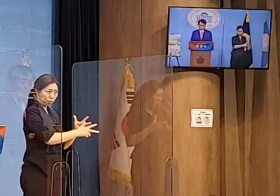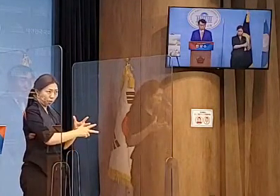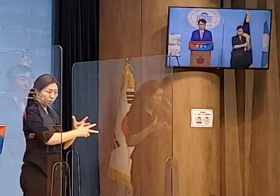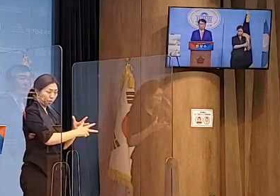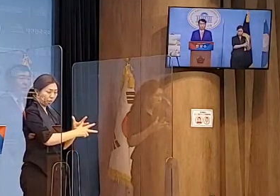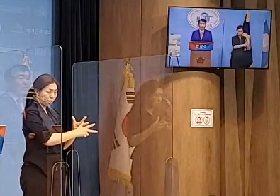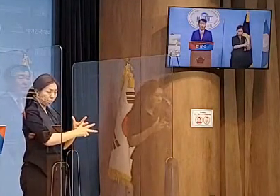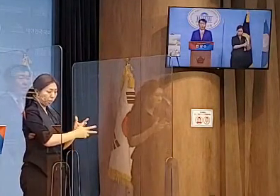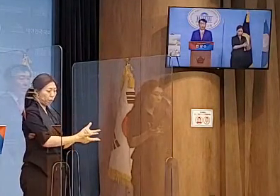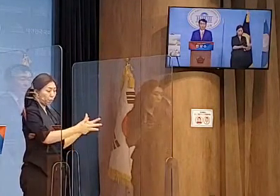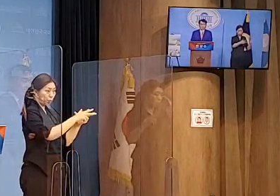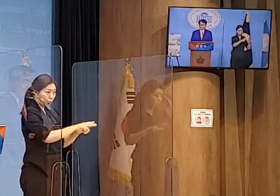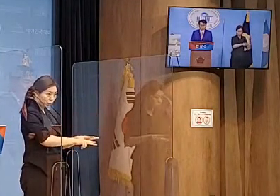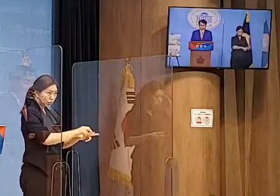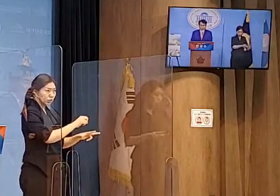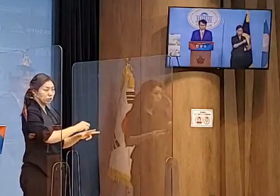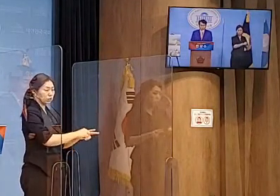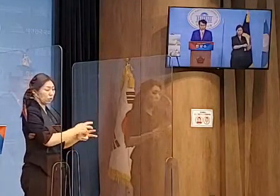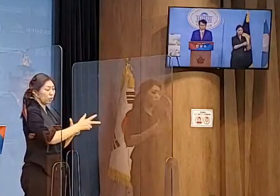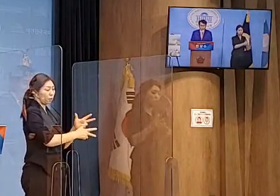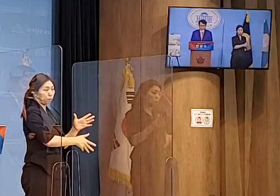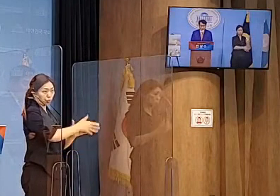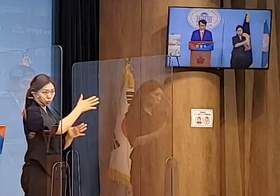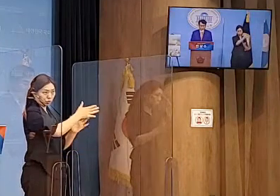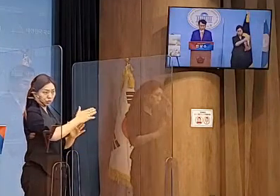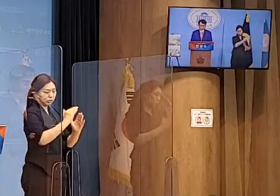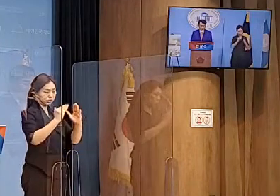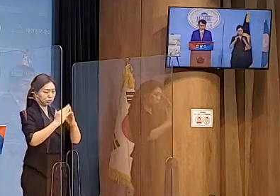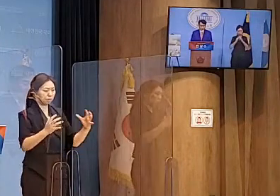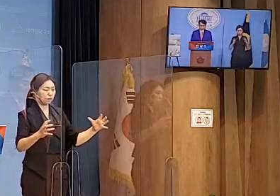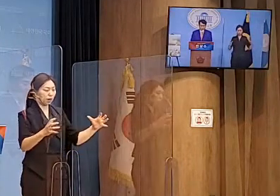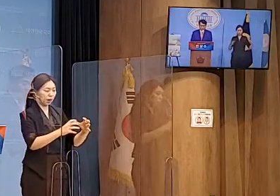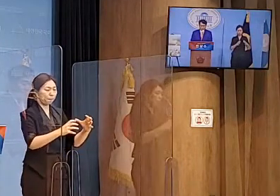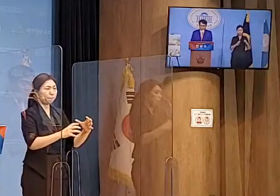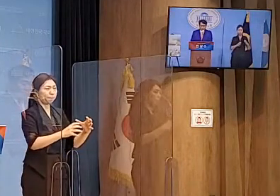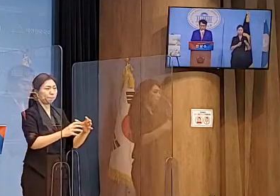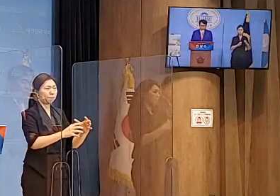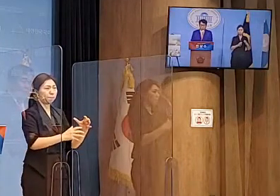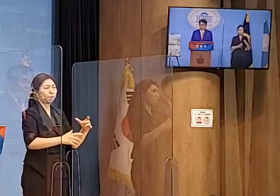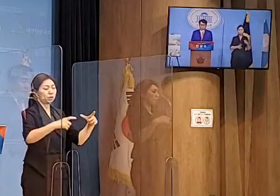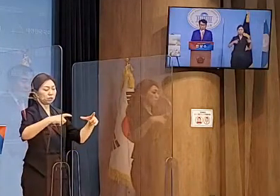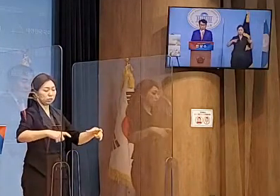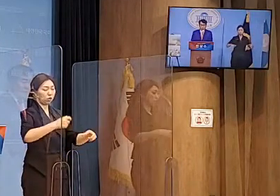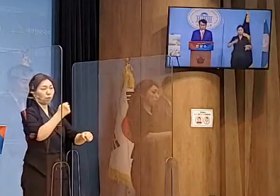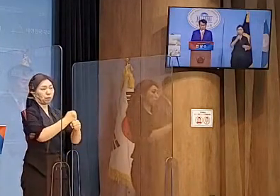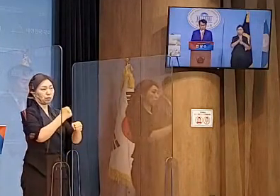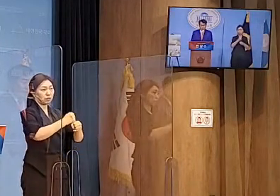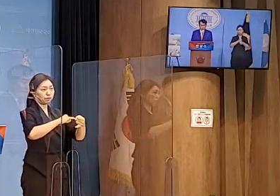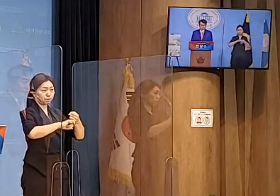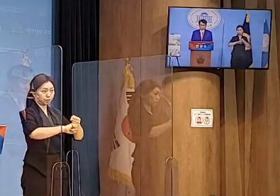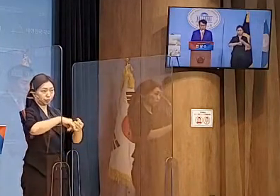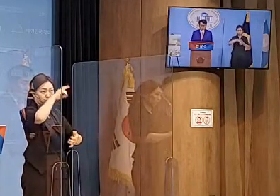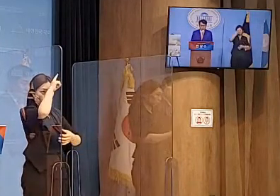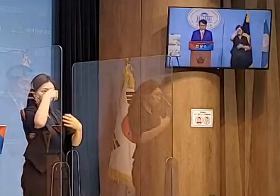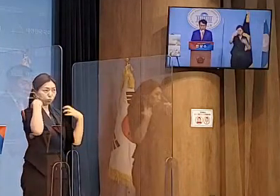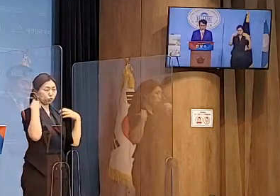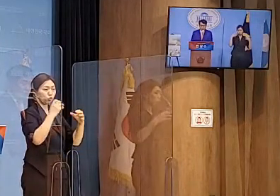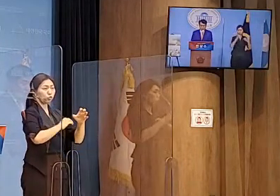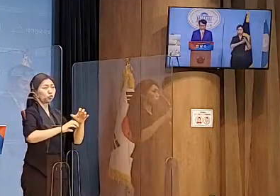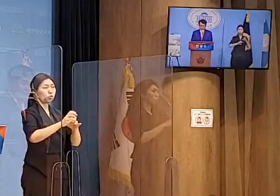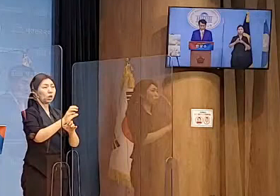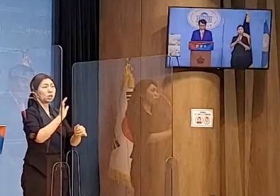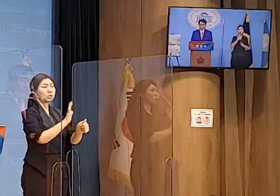도시를 만들겠습니다. 정부의 추가적 예산 지원 없이